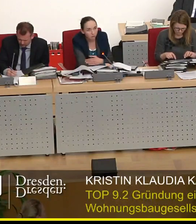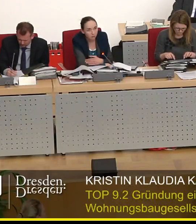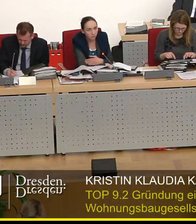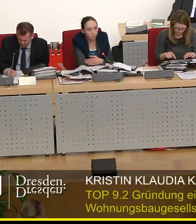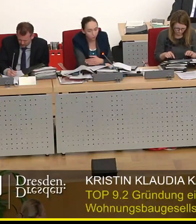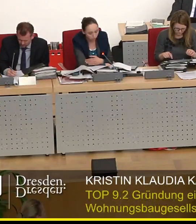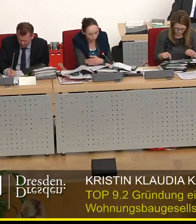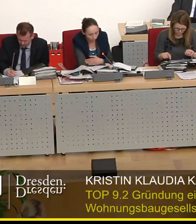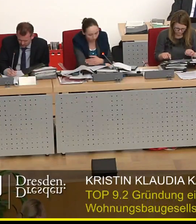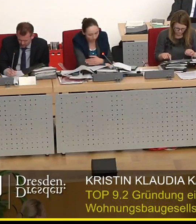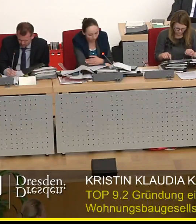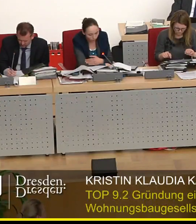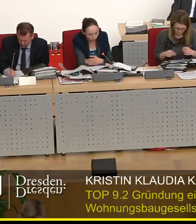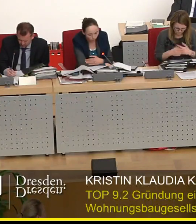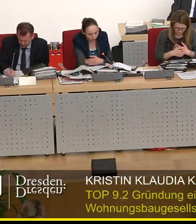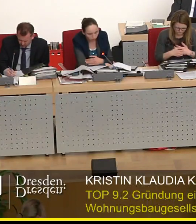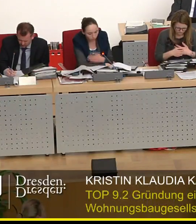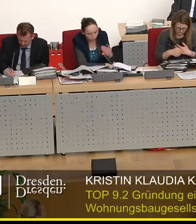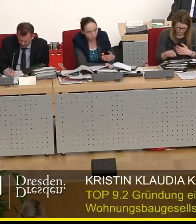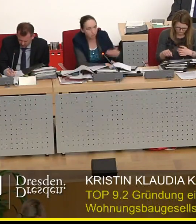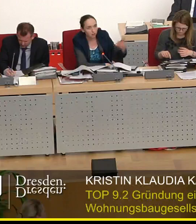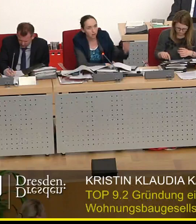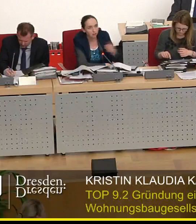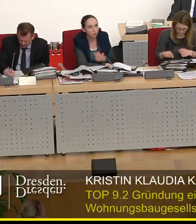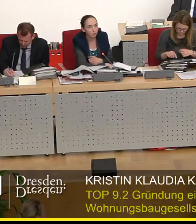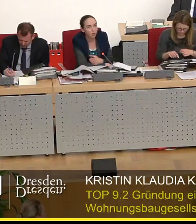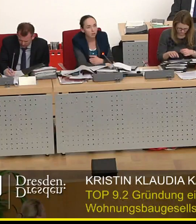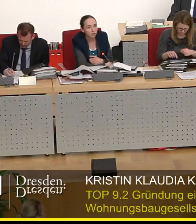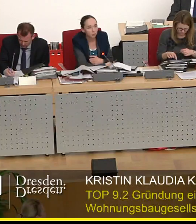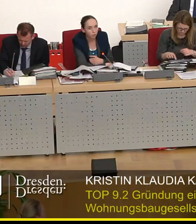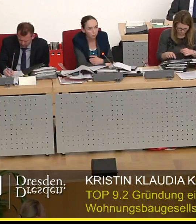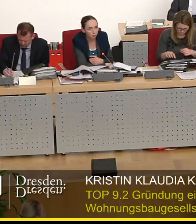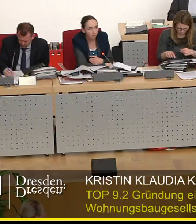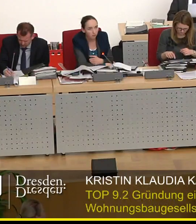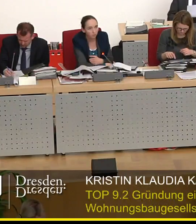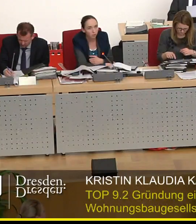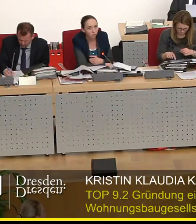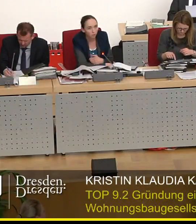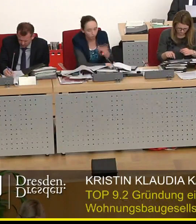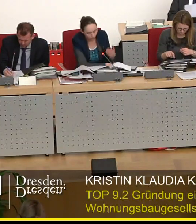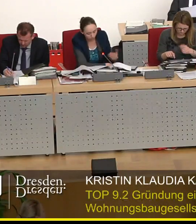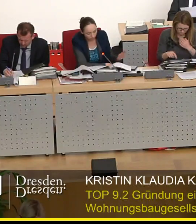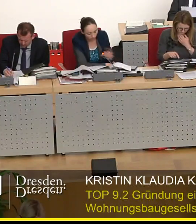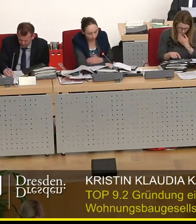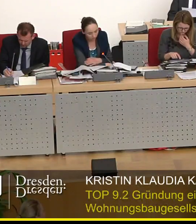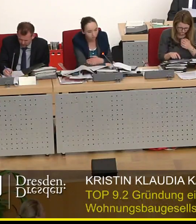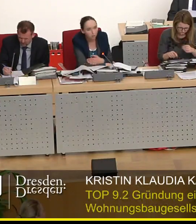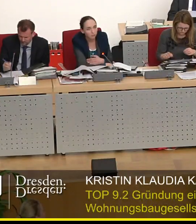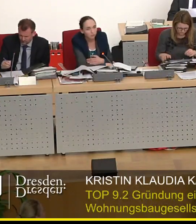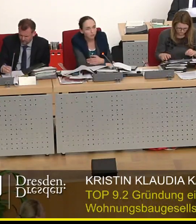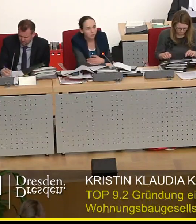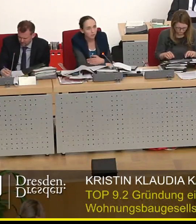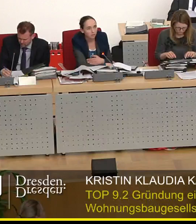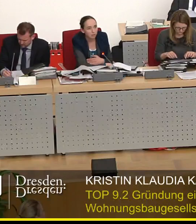Rechtsaufsichtsbehörde kontaktiert wird und danach der formale Gründungsakt erfolgen wird. Wir rechnen